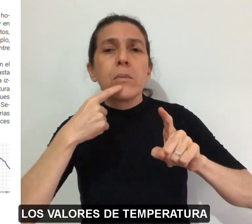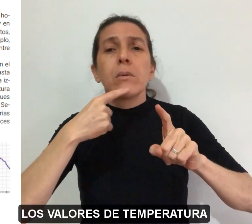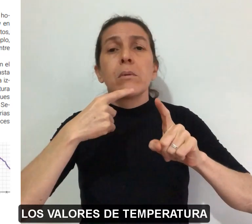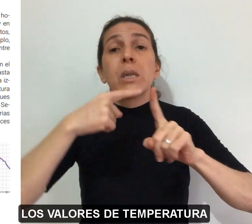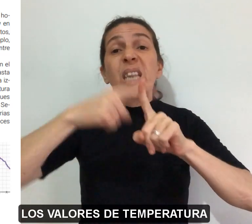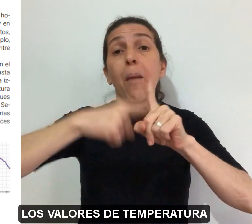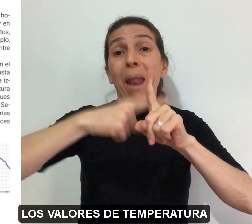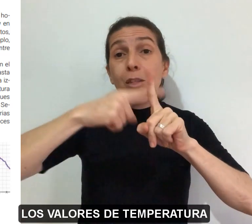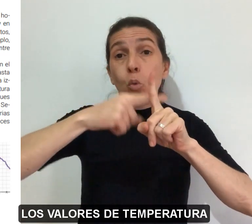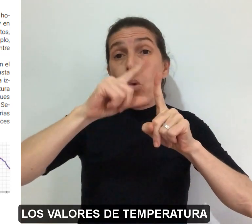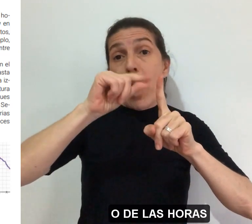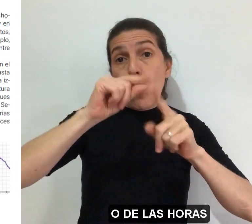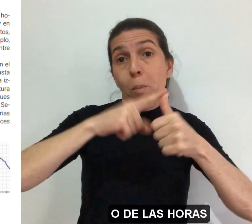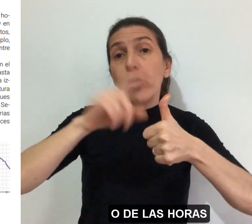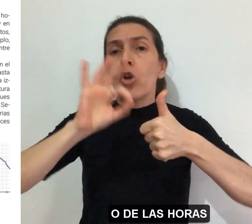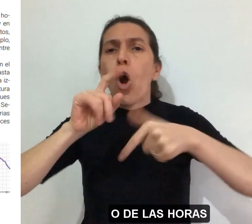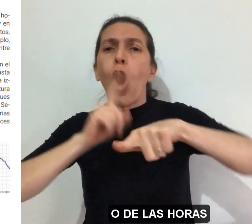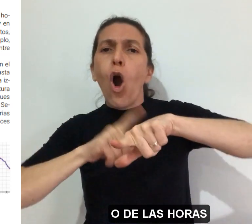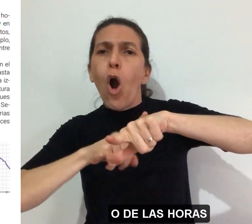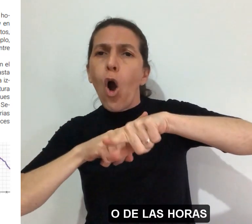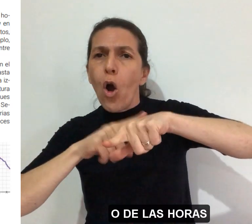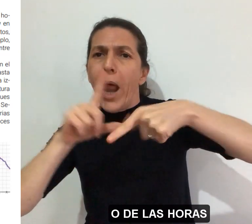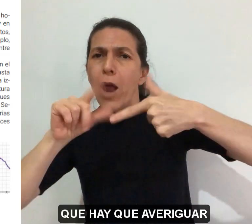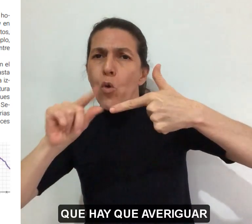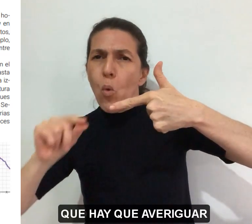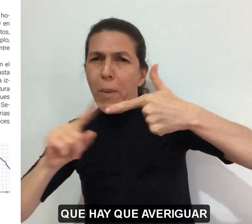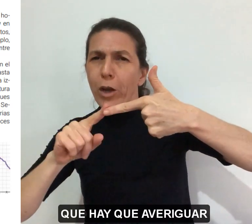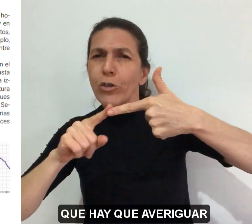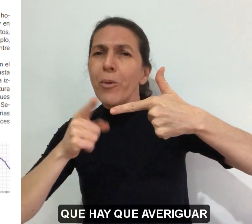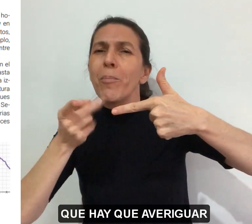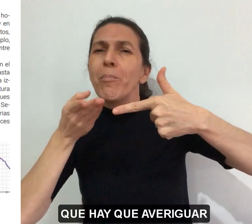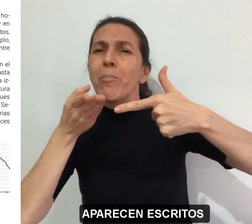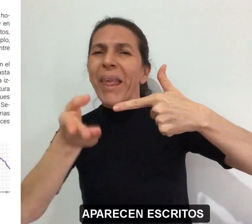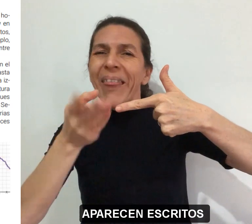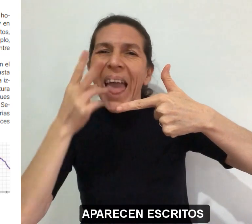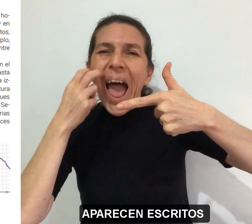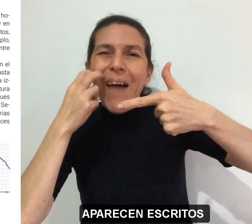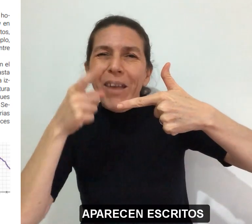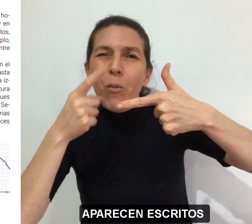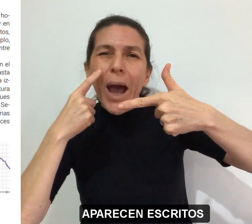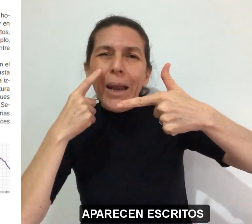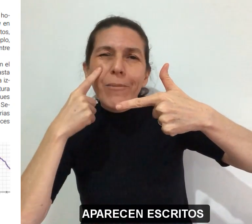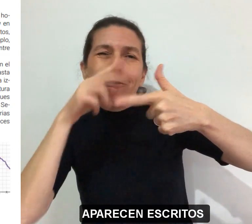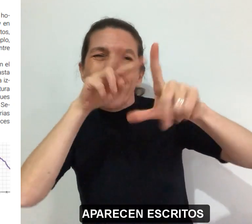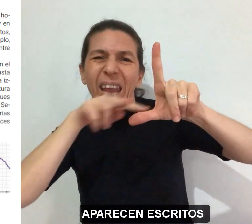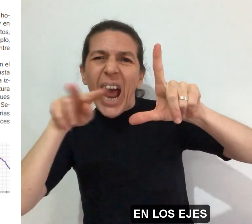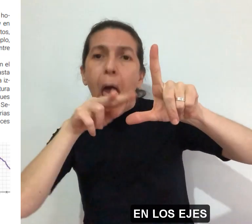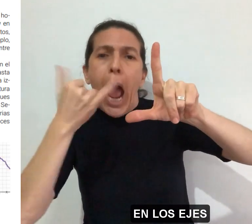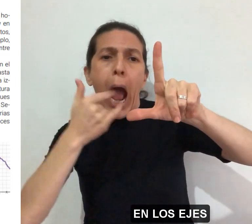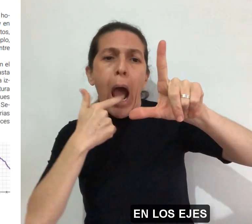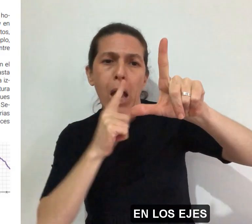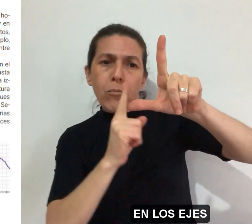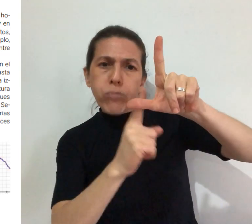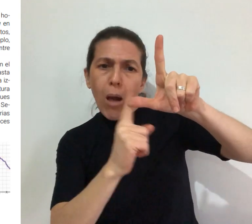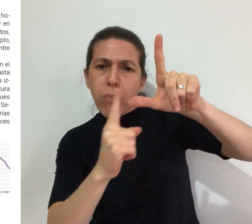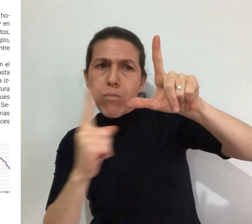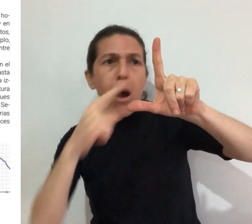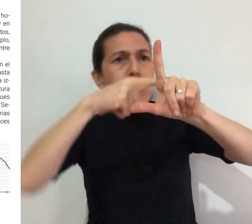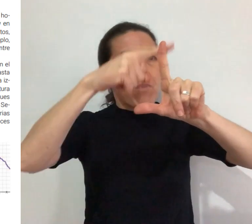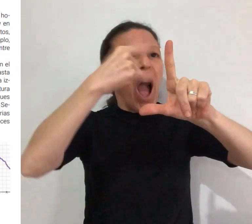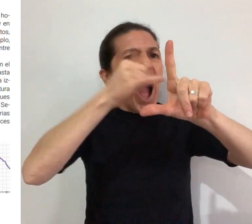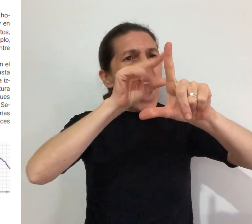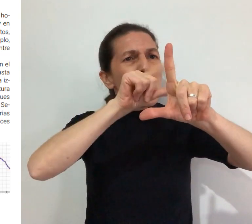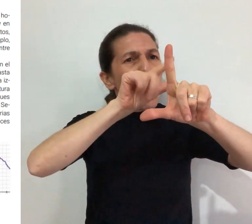valores de temperatura, o de las horas que hay que averiguar, aparecen escritos en los ejes.